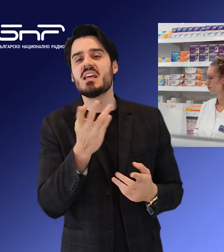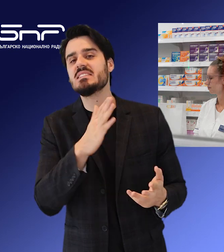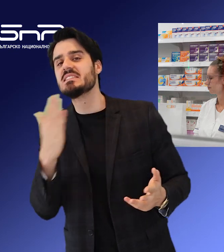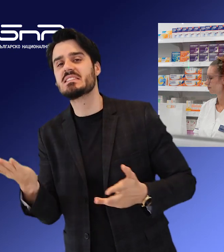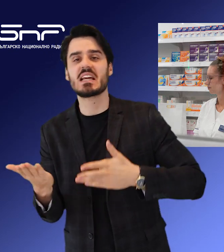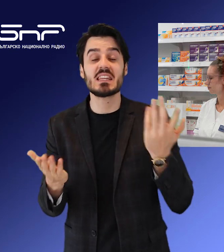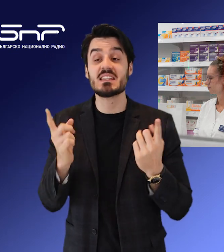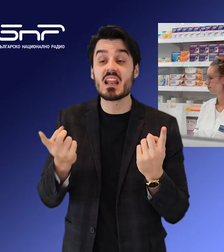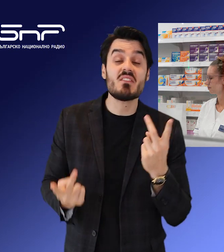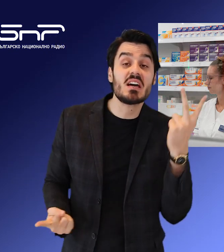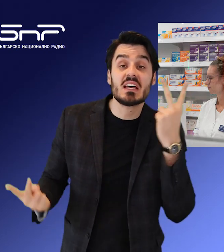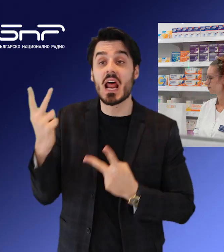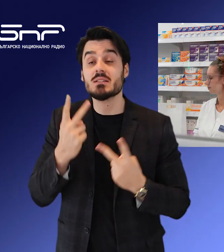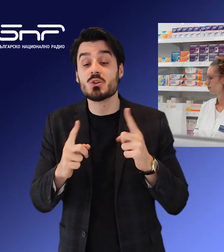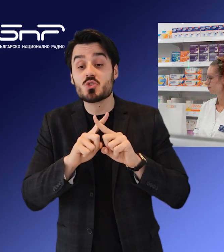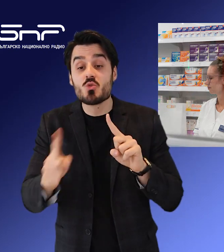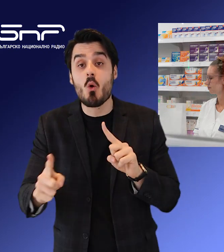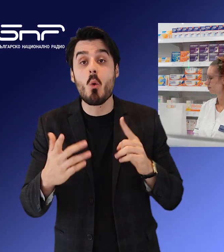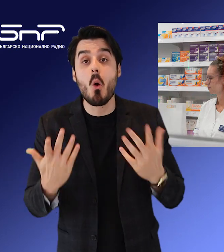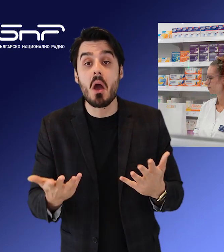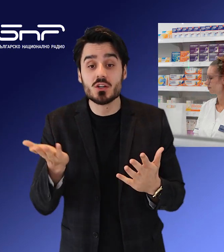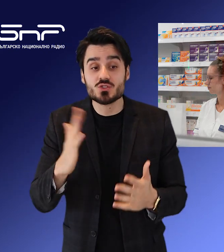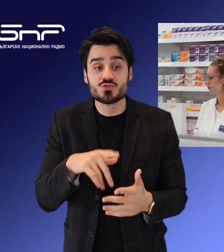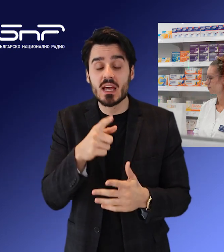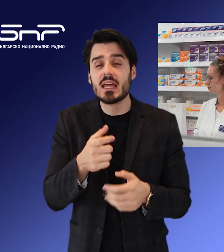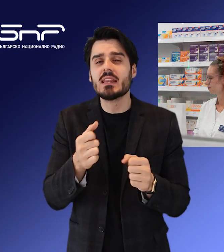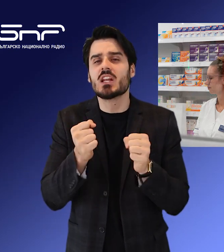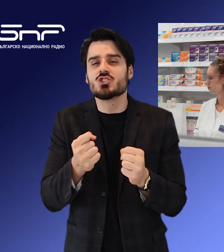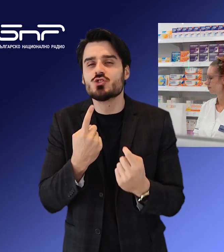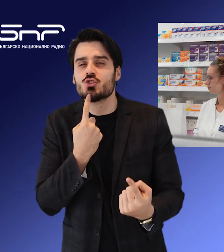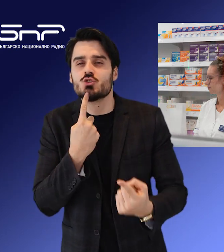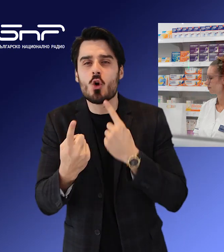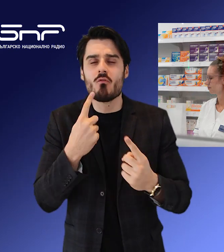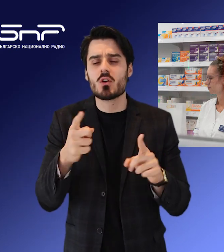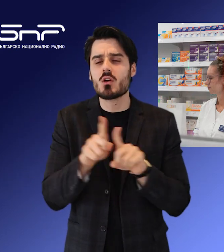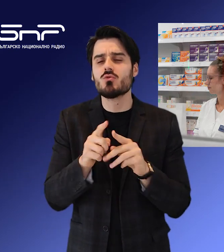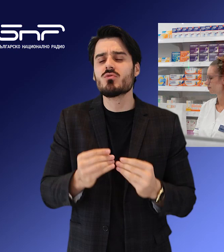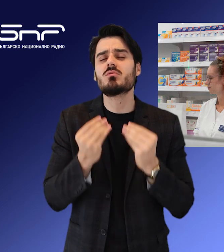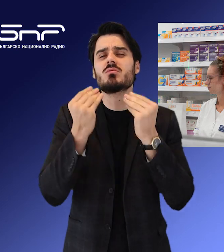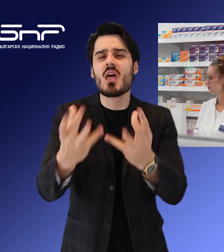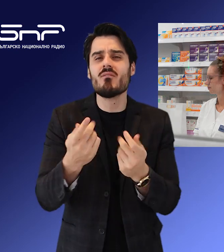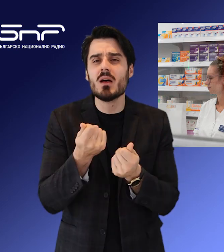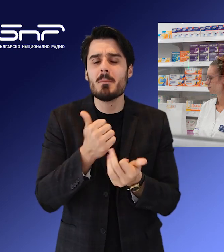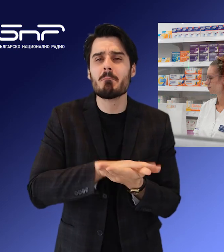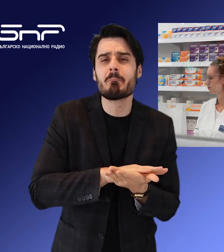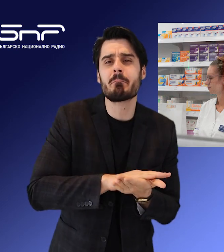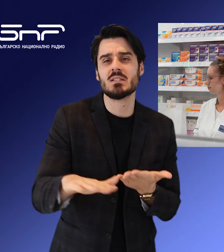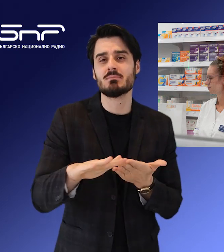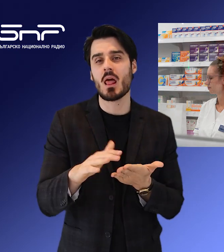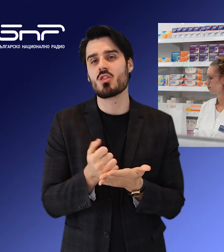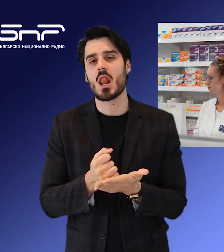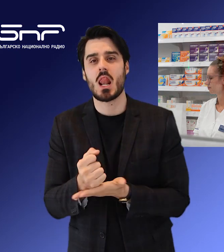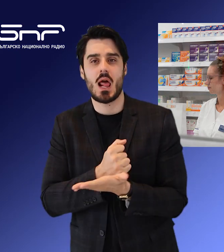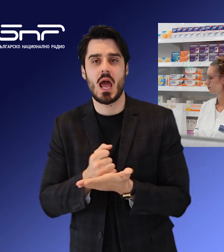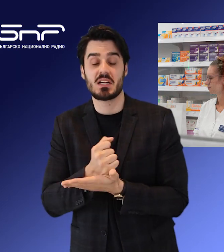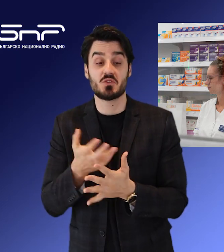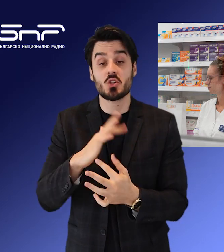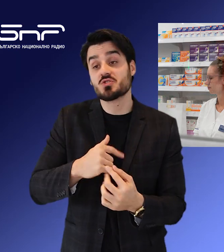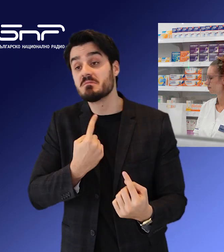страни трябва да се разберат до кога ще се удължи действащия договор, за да се изчистят спорните моменти в проекта на новия